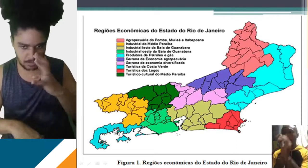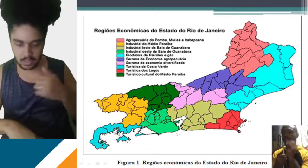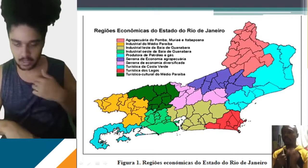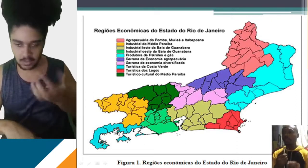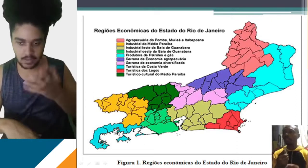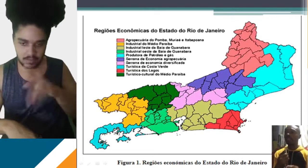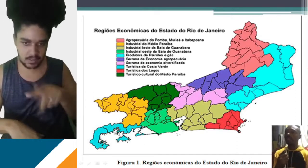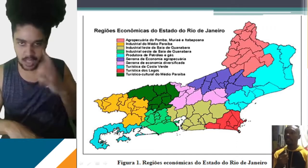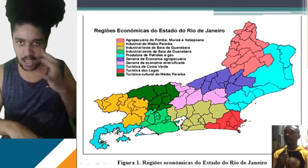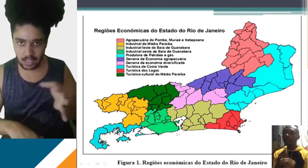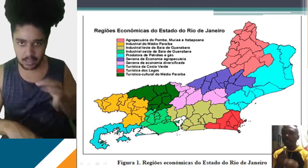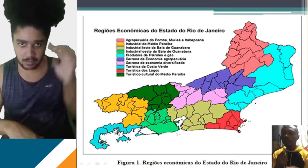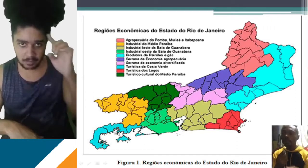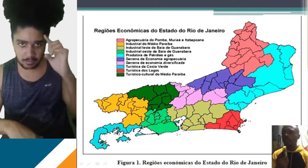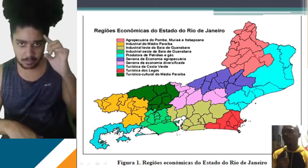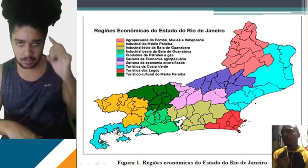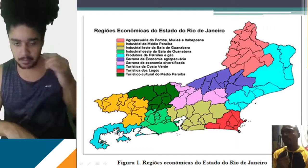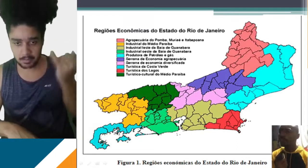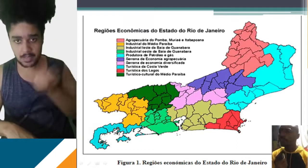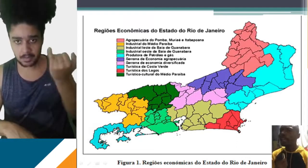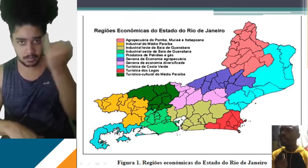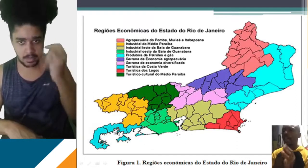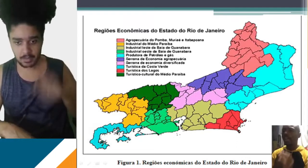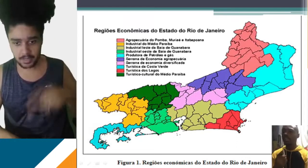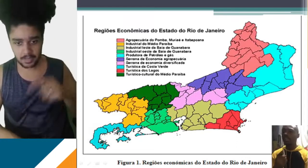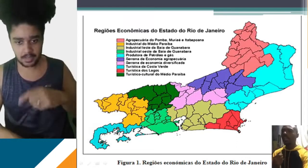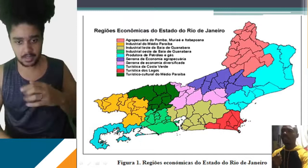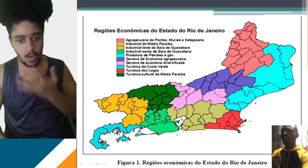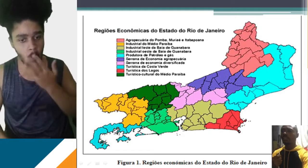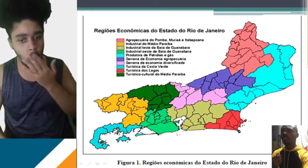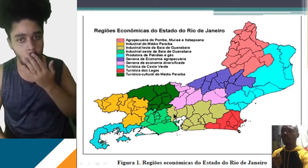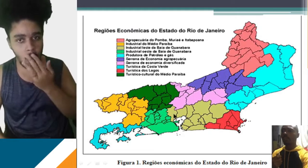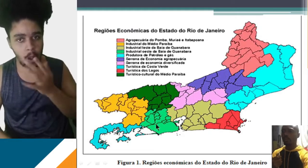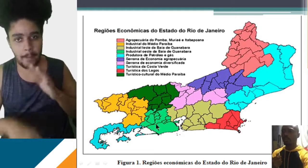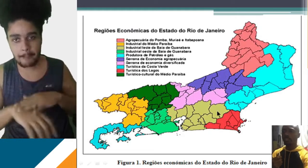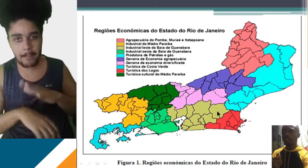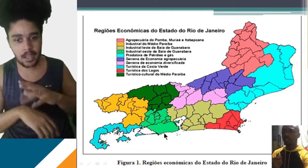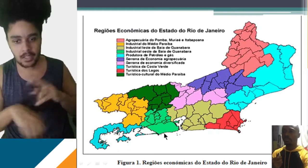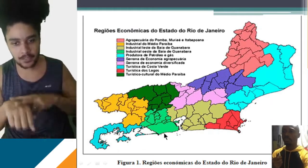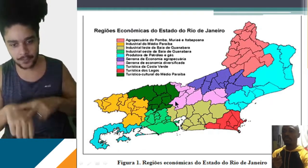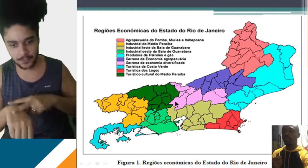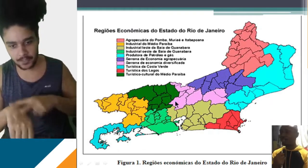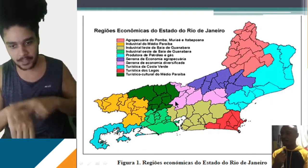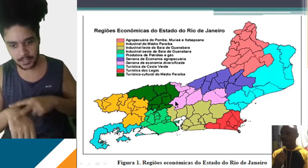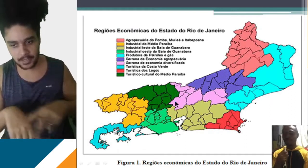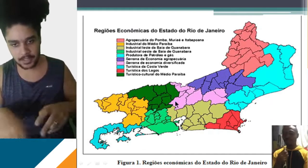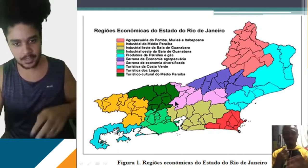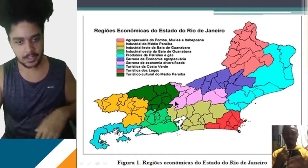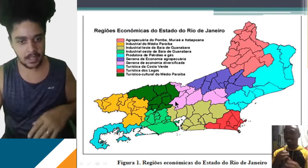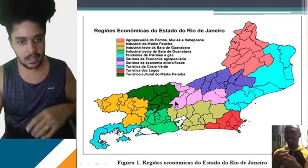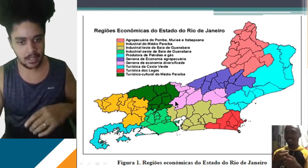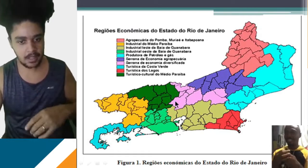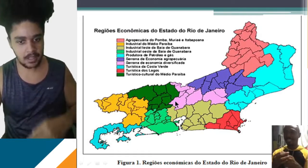Se vocês observarem, eu quero que vocês se atentem, principalmente, são muitas cores, né? Aqui, a essa cor mais... Eu não sei o que cor é